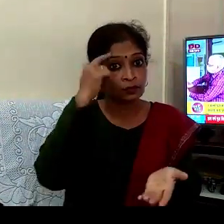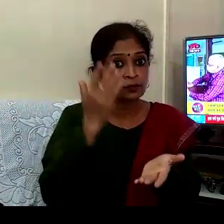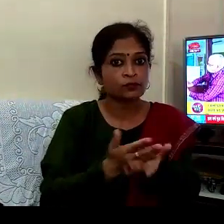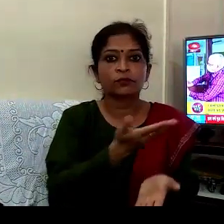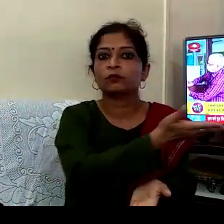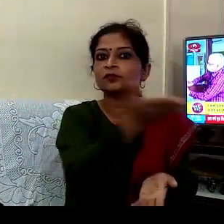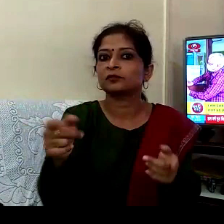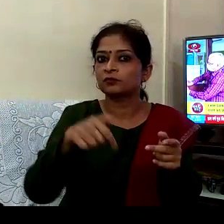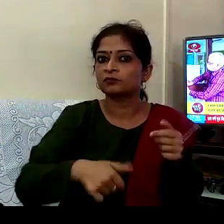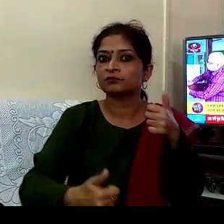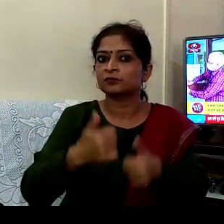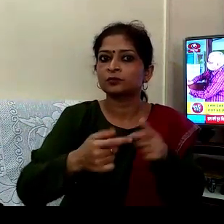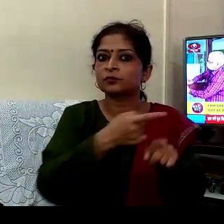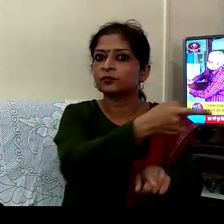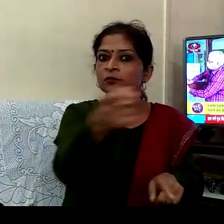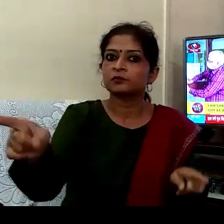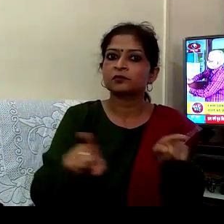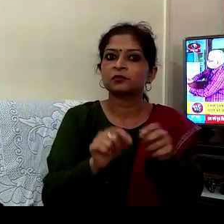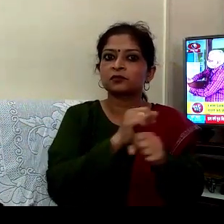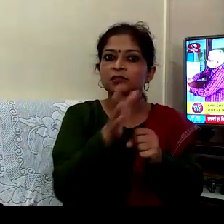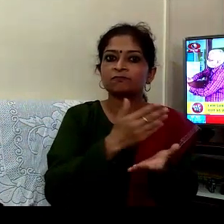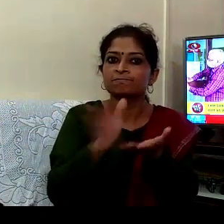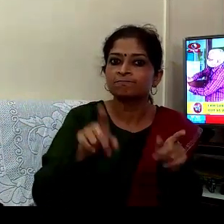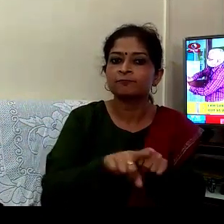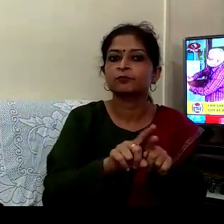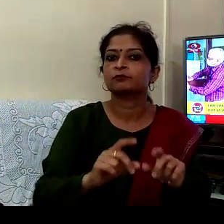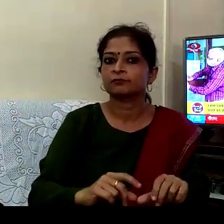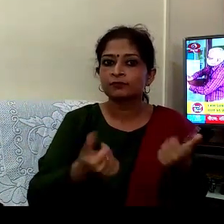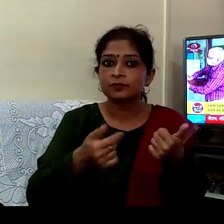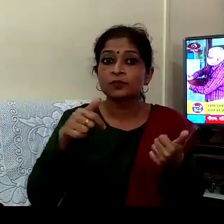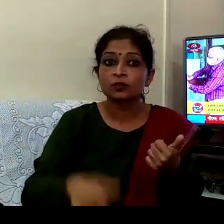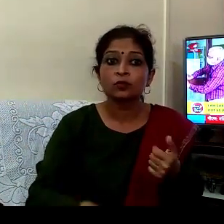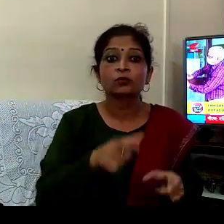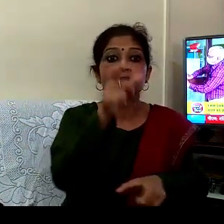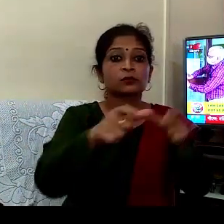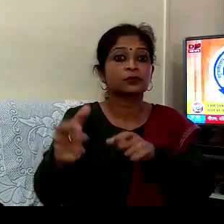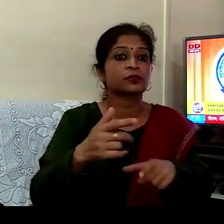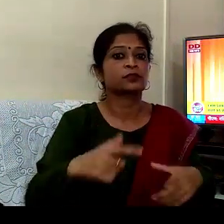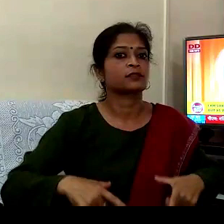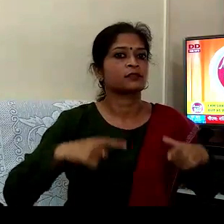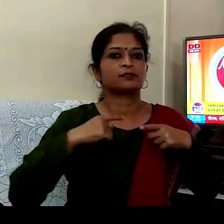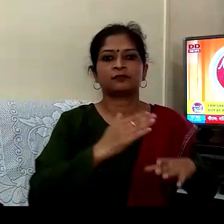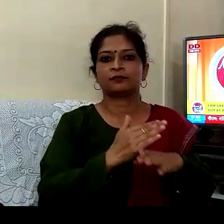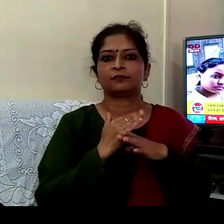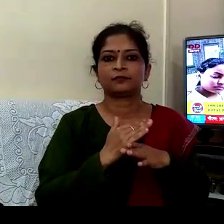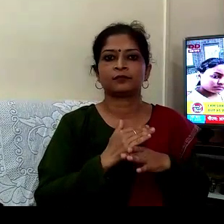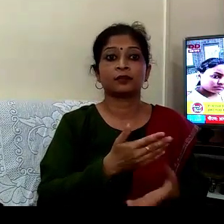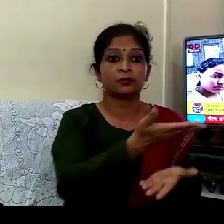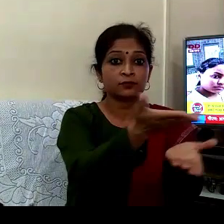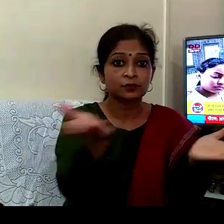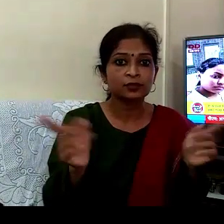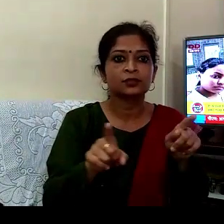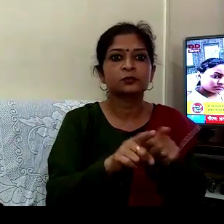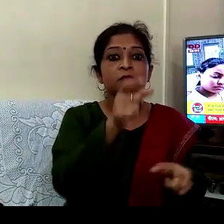امتحان میں نہ سکت سفل ہوگی بلکہ انیکوں جیون بھی بچائے گی آپ جیسے تمام